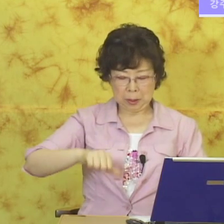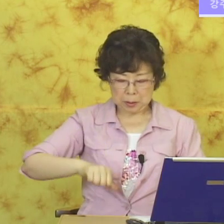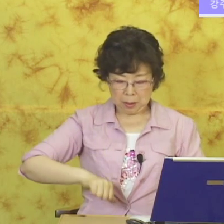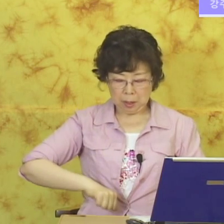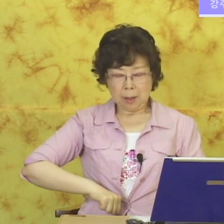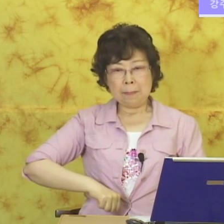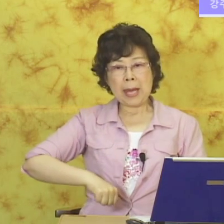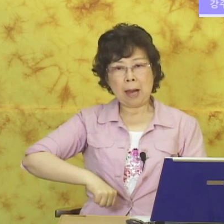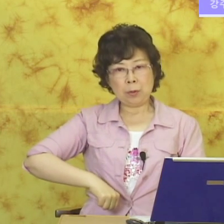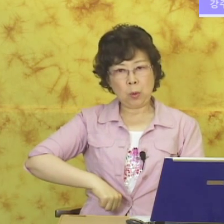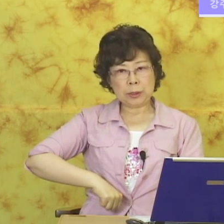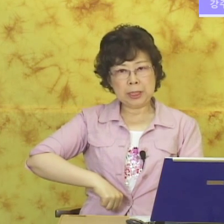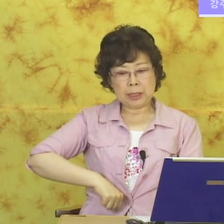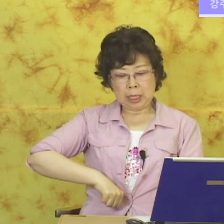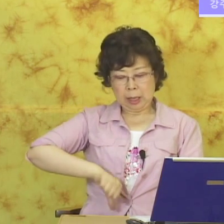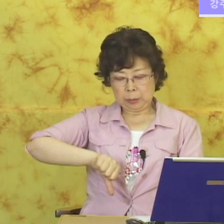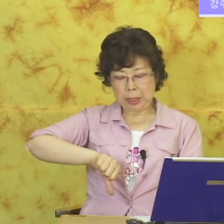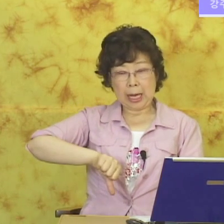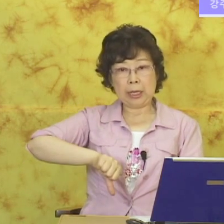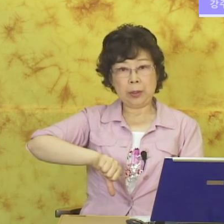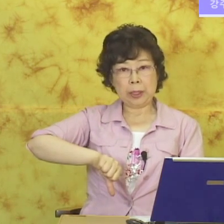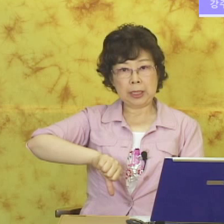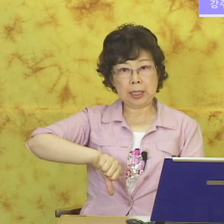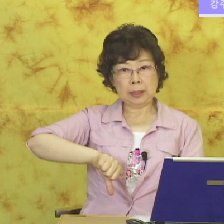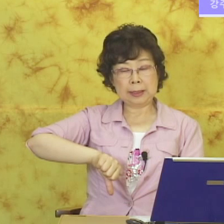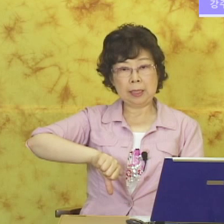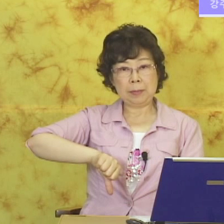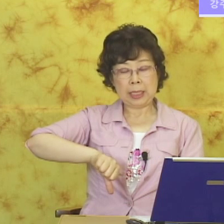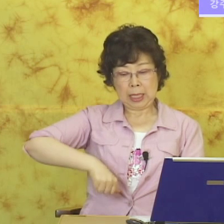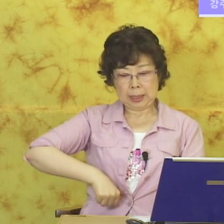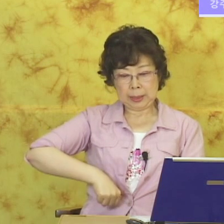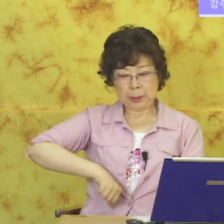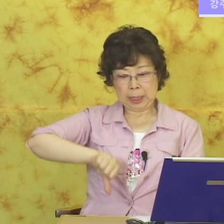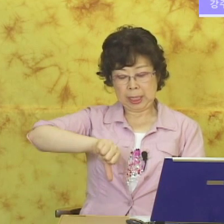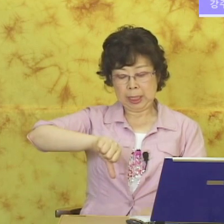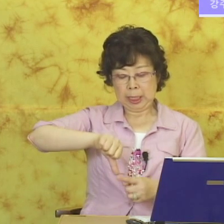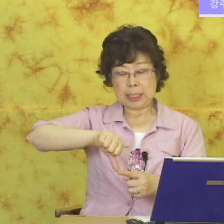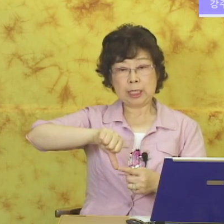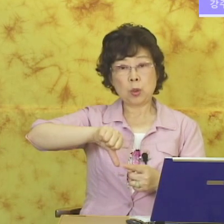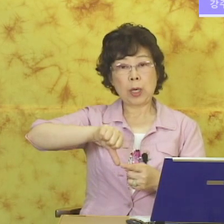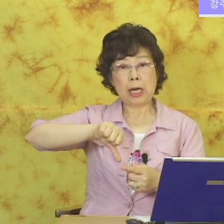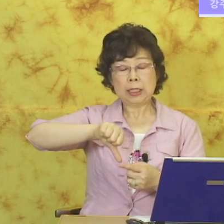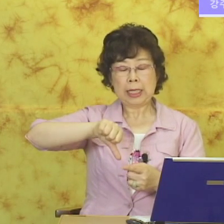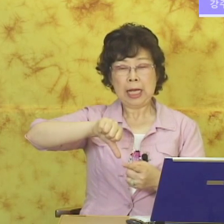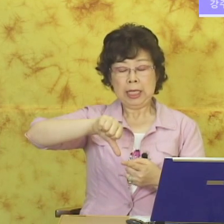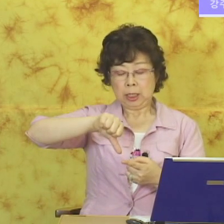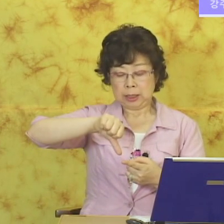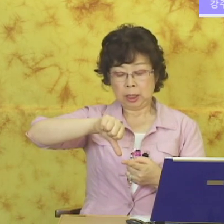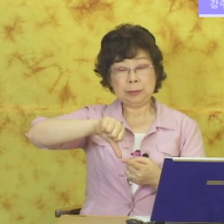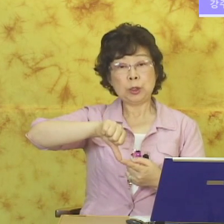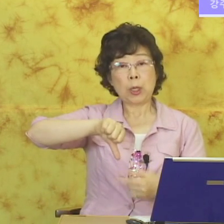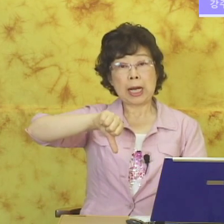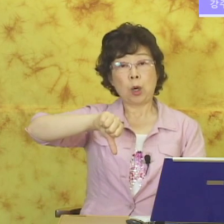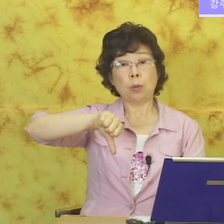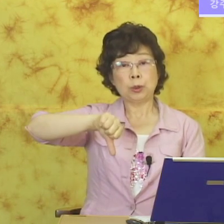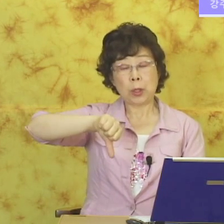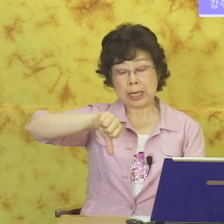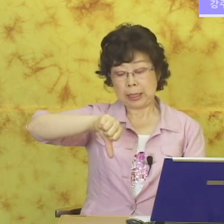을 펴서 배에 한번 콕 찔렀다가 아래로 이렇게 탁 내립니다. 이렇게. 새끼 손가락. 그러니까 엄지손가락. 5번 손가락